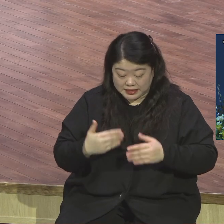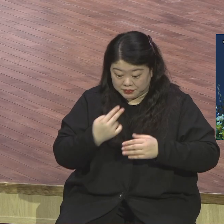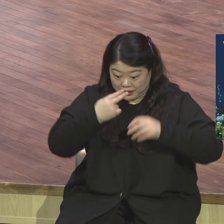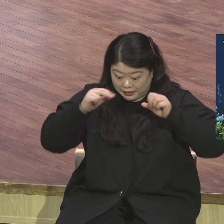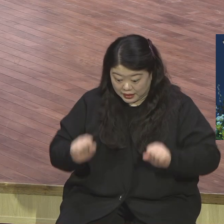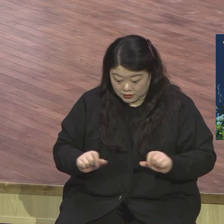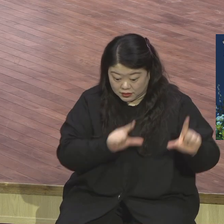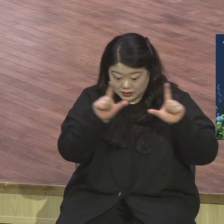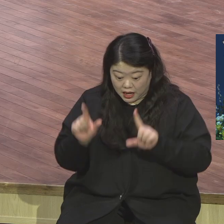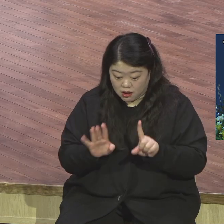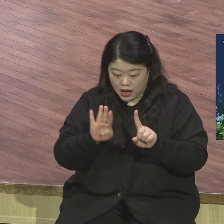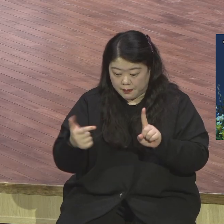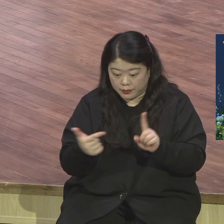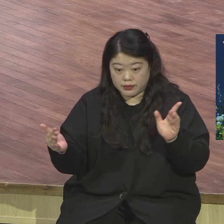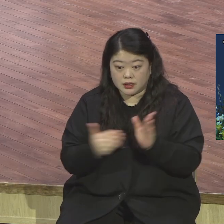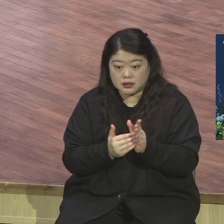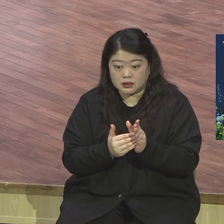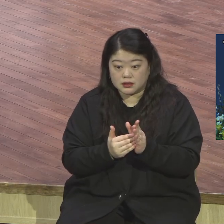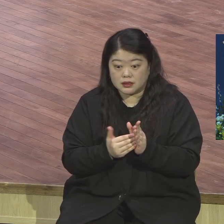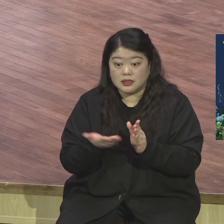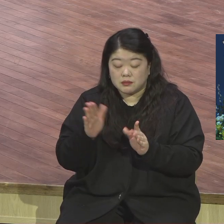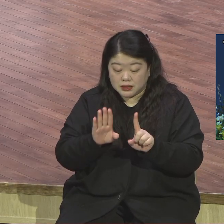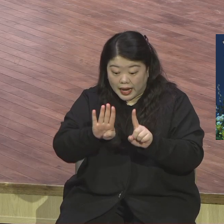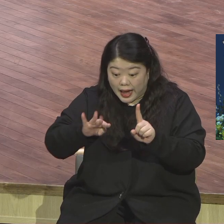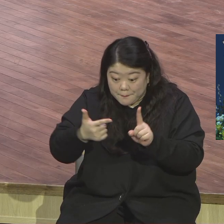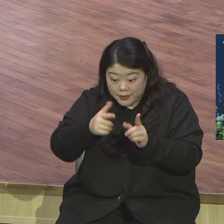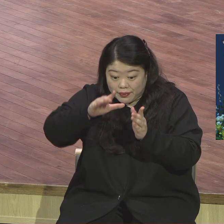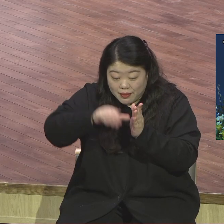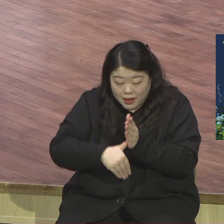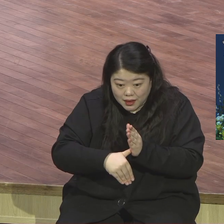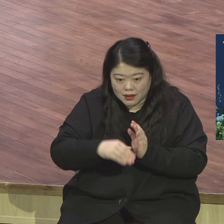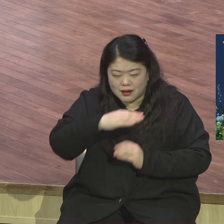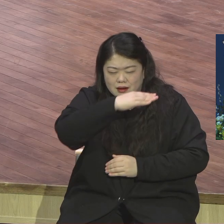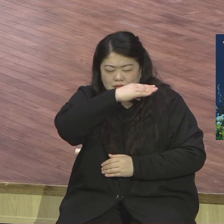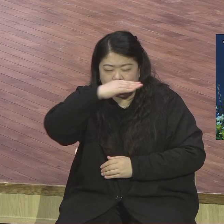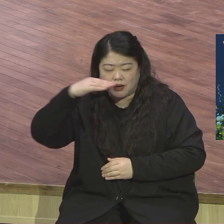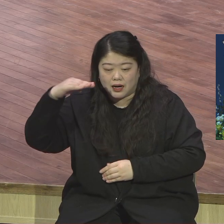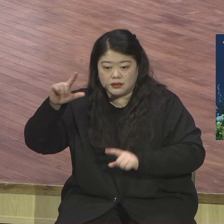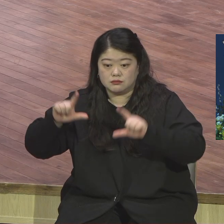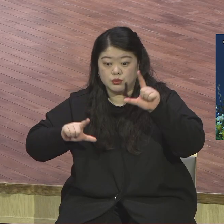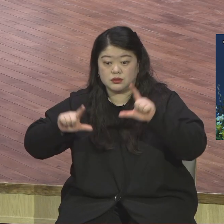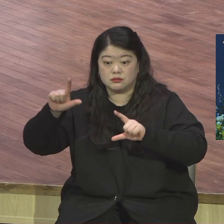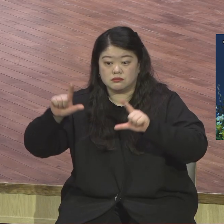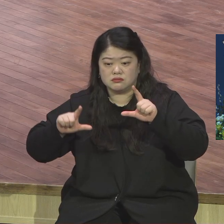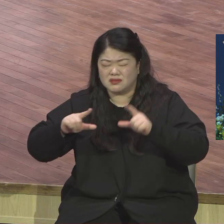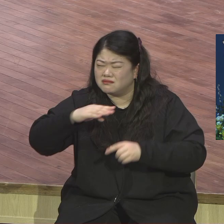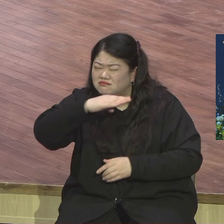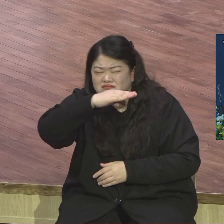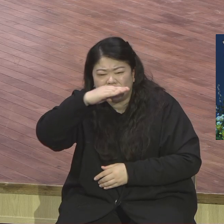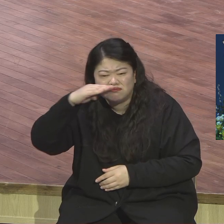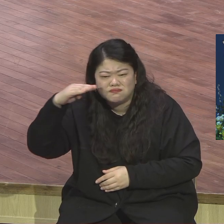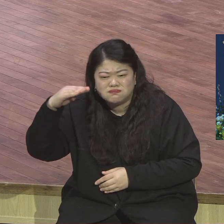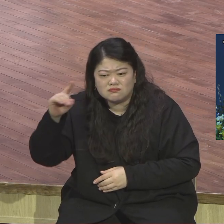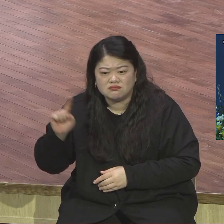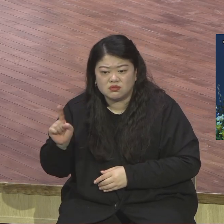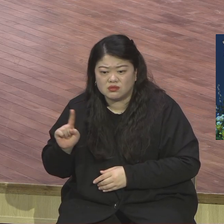영적으로 제대로 사는 인생이 뭐예요 한 번밖에 없는 인생에 후유 없이 사는